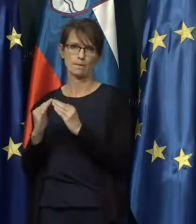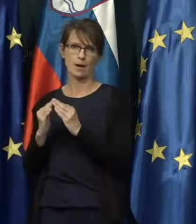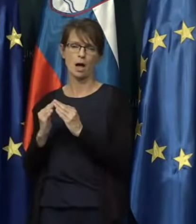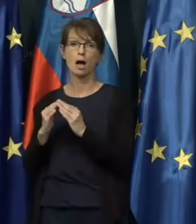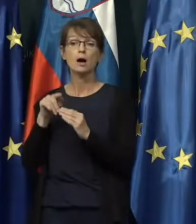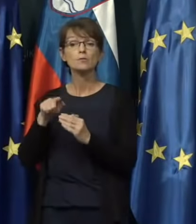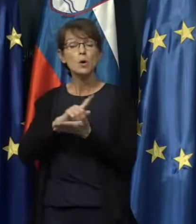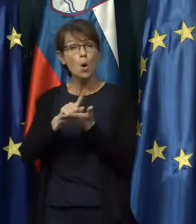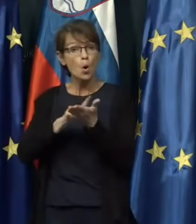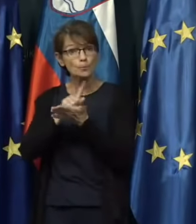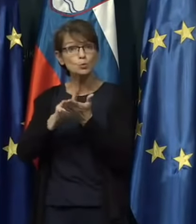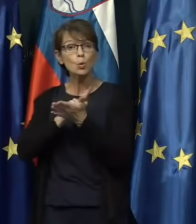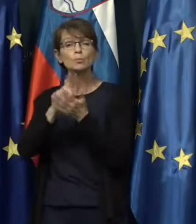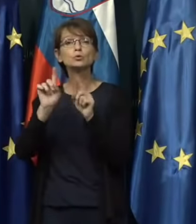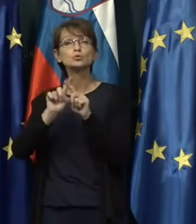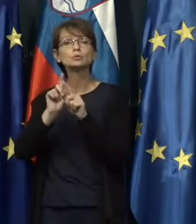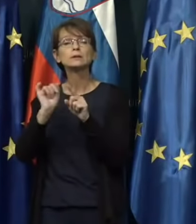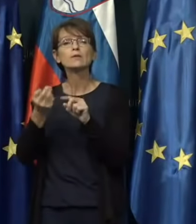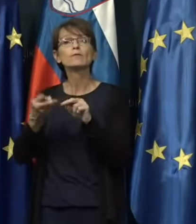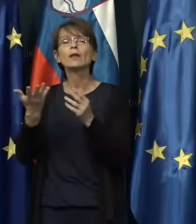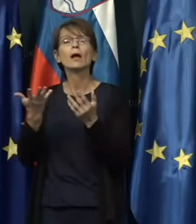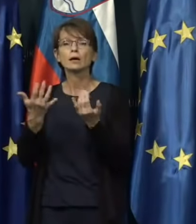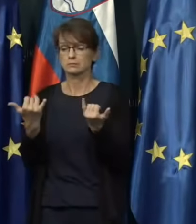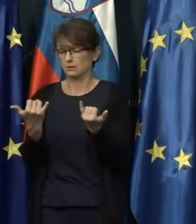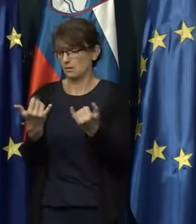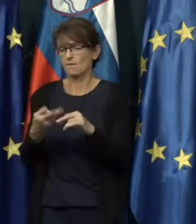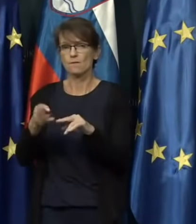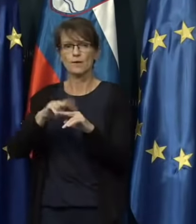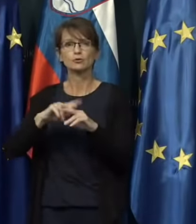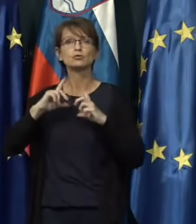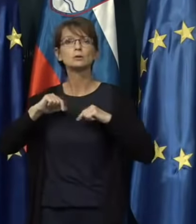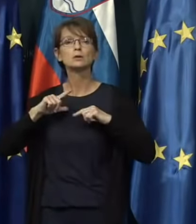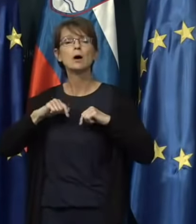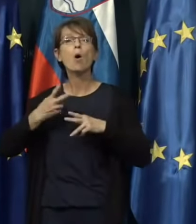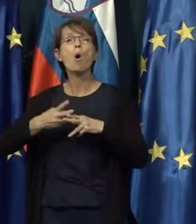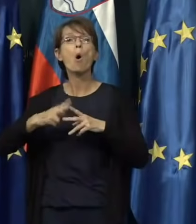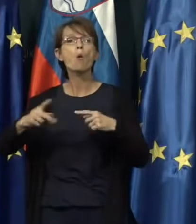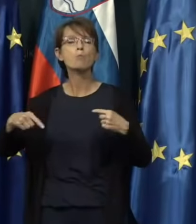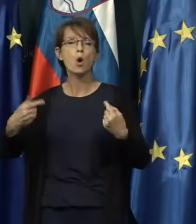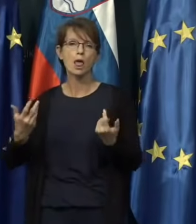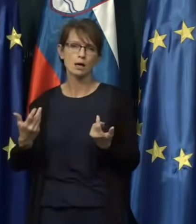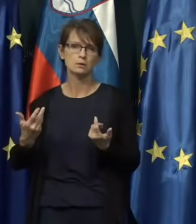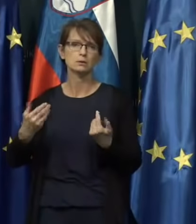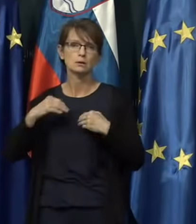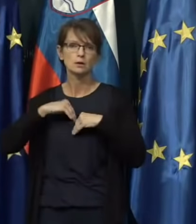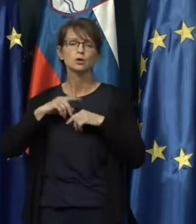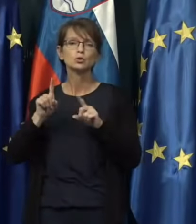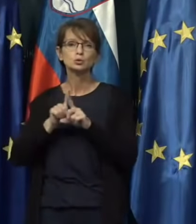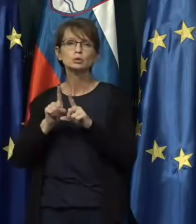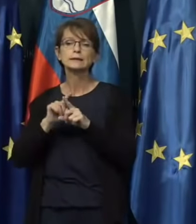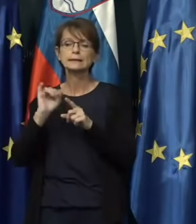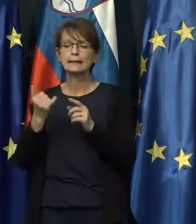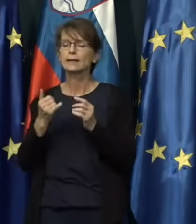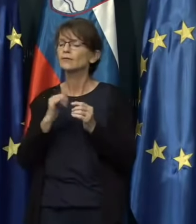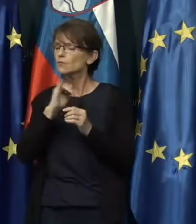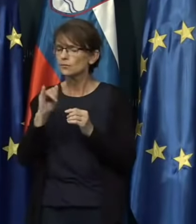pa je v tem obdobju nekaj več tudi običajnih respiratornih obolenj med njimi in treba pa na vsak način izključiti,